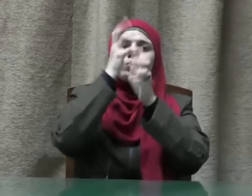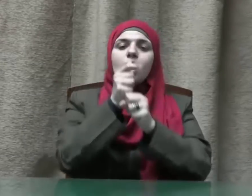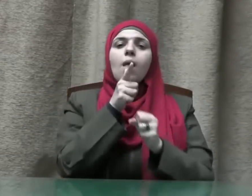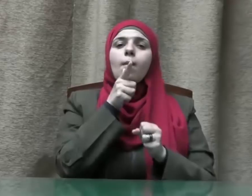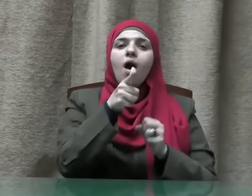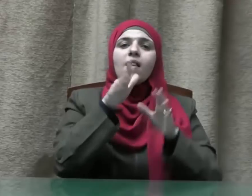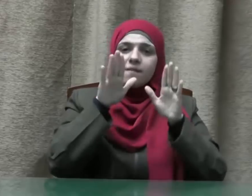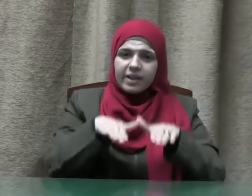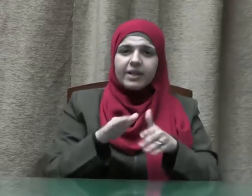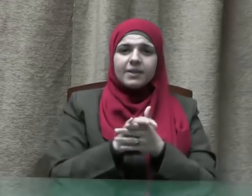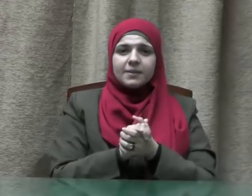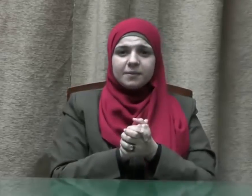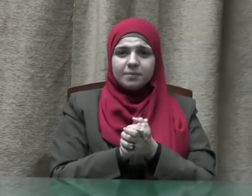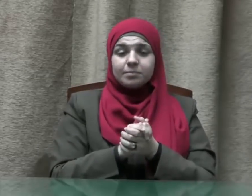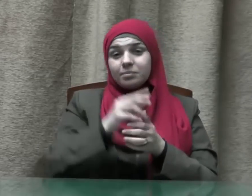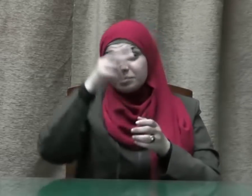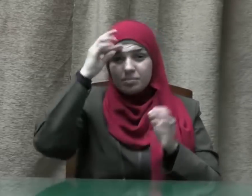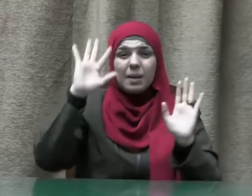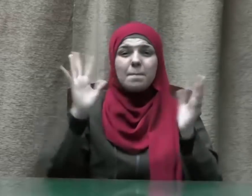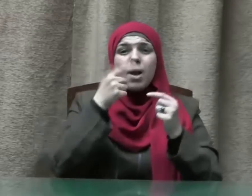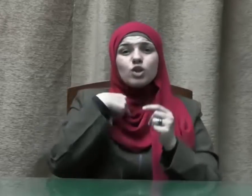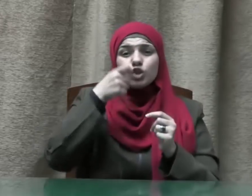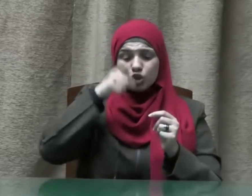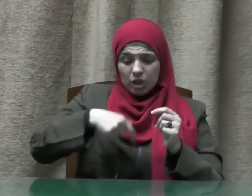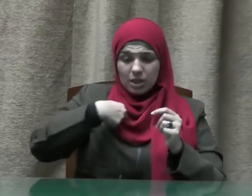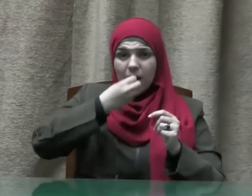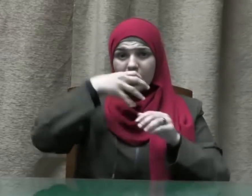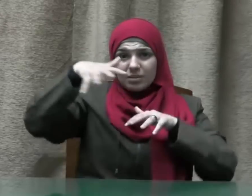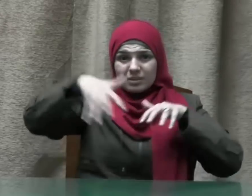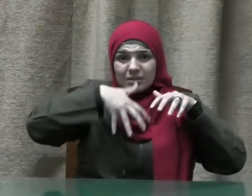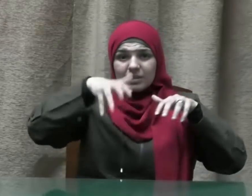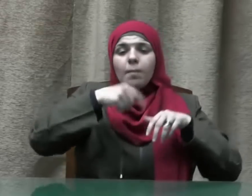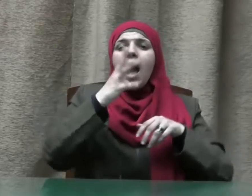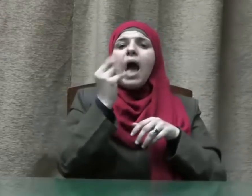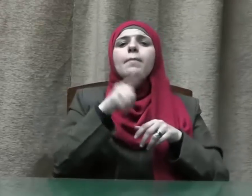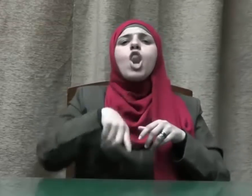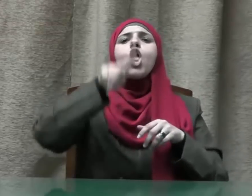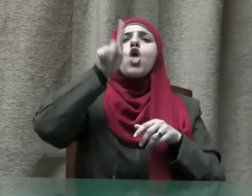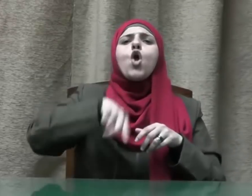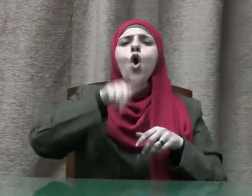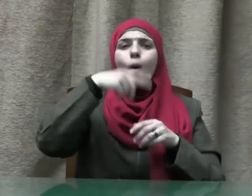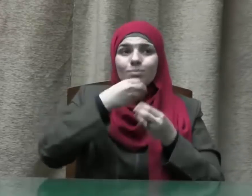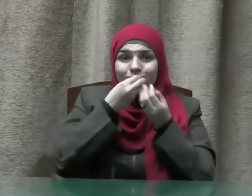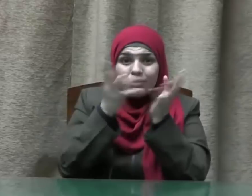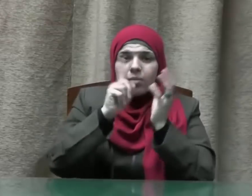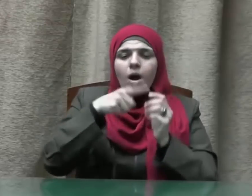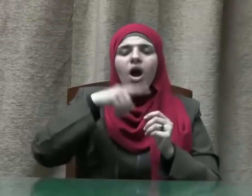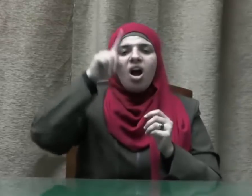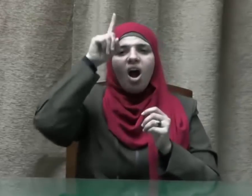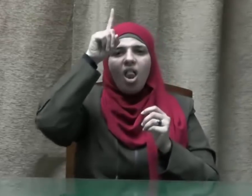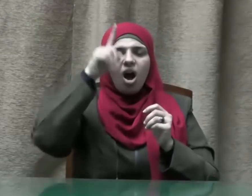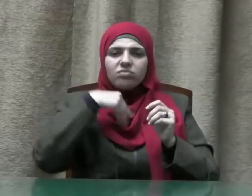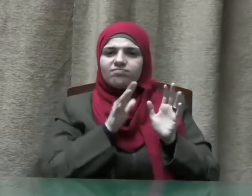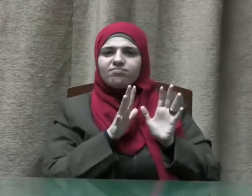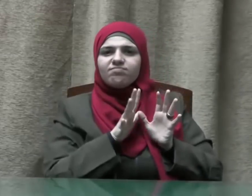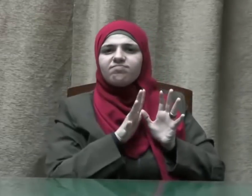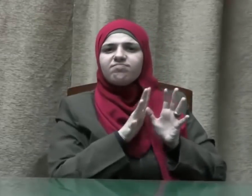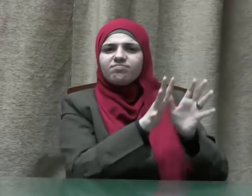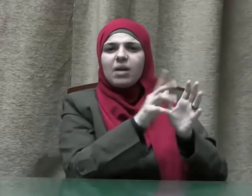من احتكر طعاما أربعين ليلة فقد برئ من الله تعالى